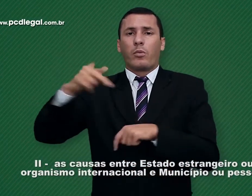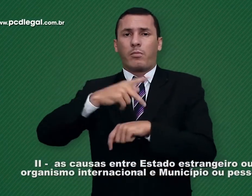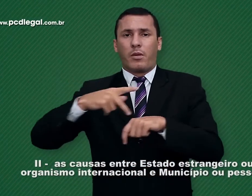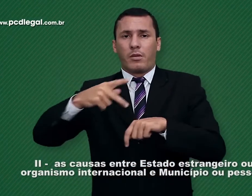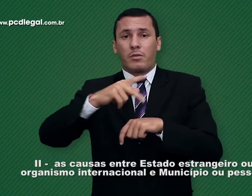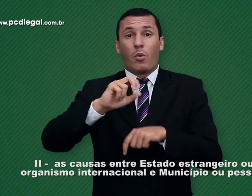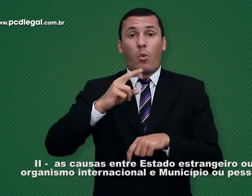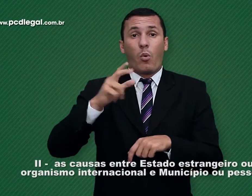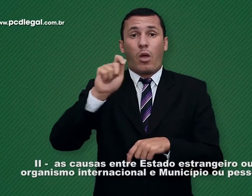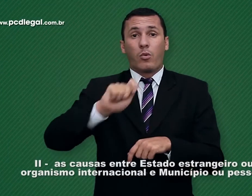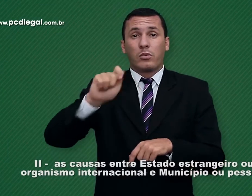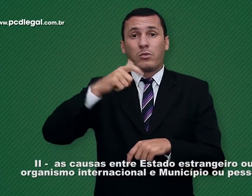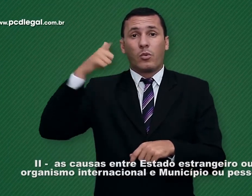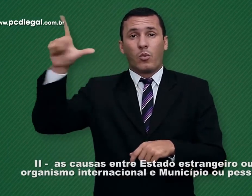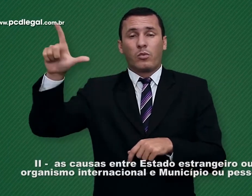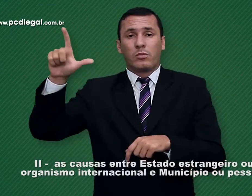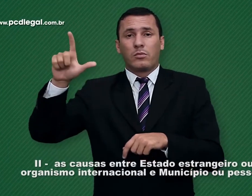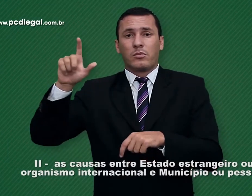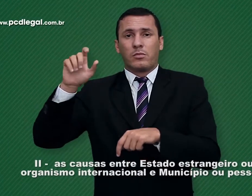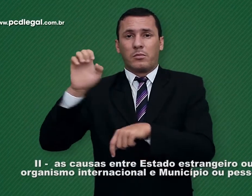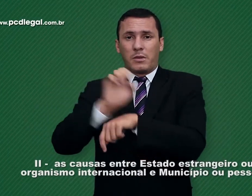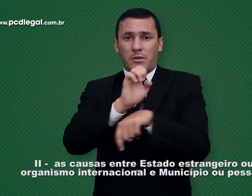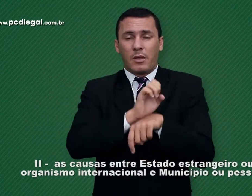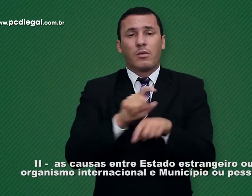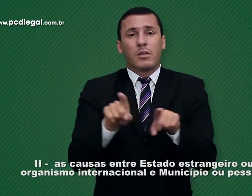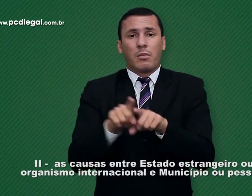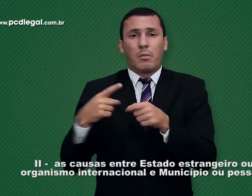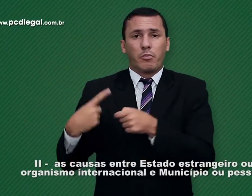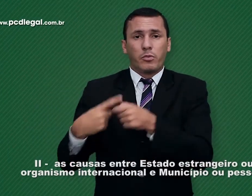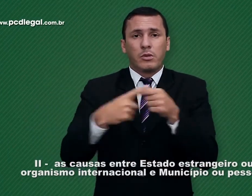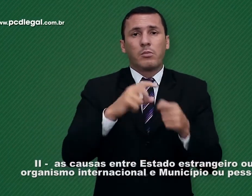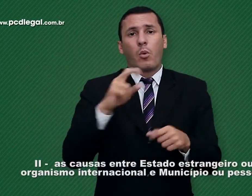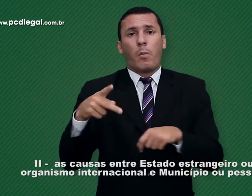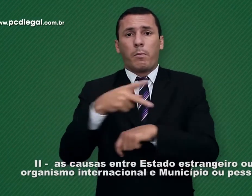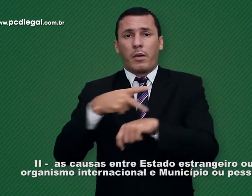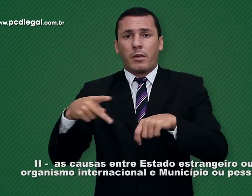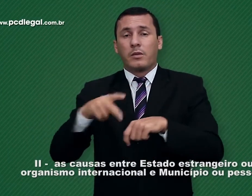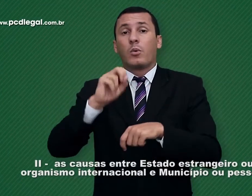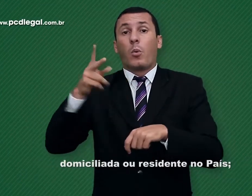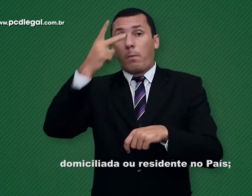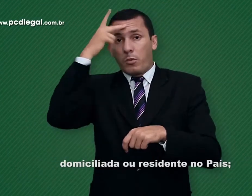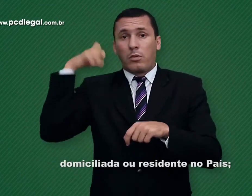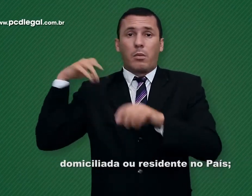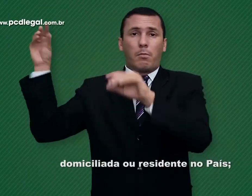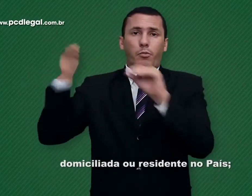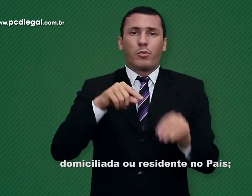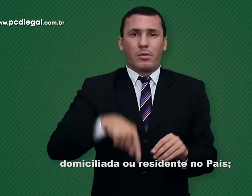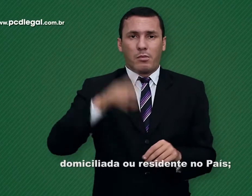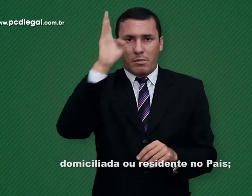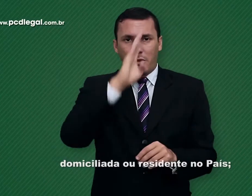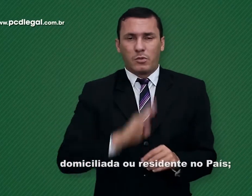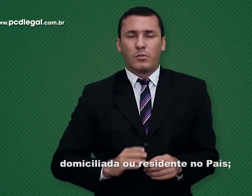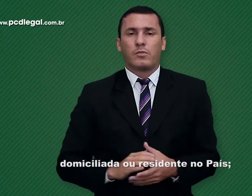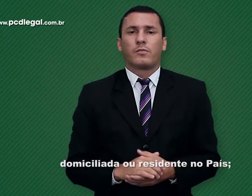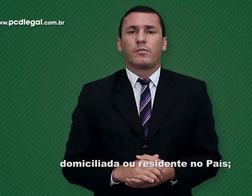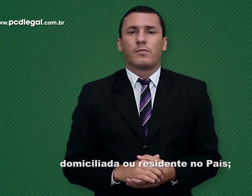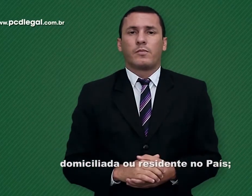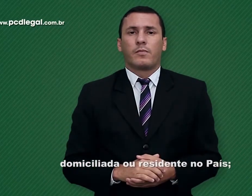estrangeiro ou organismo internacional e município ou pessoa domiciliada ou residente no país.